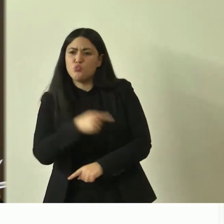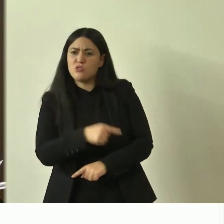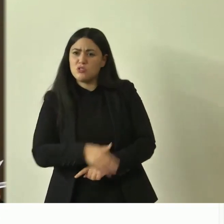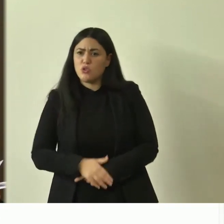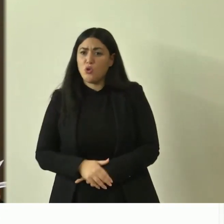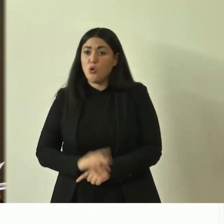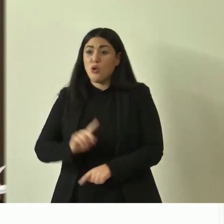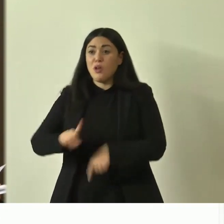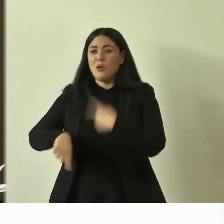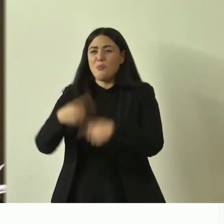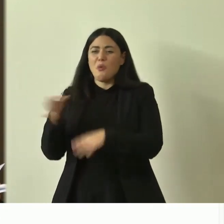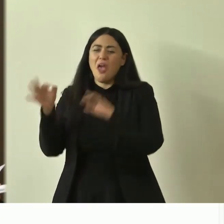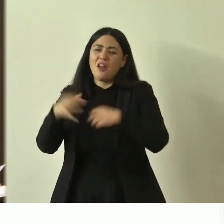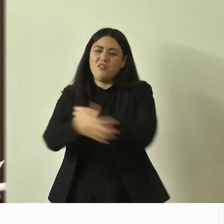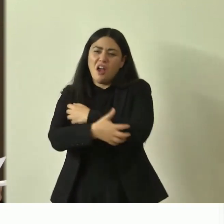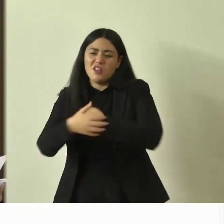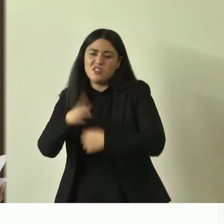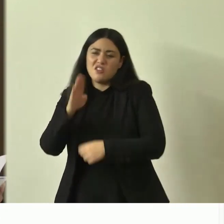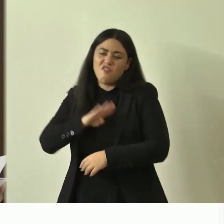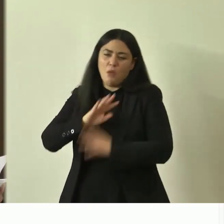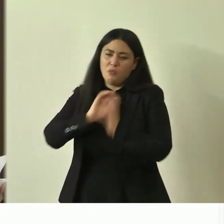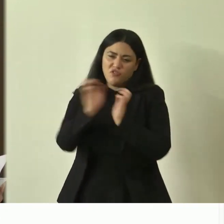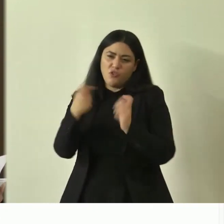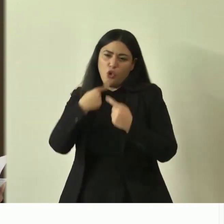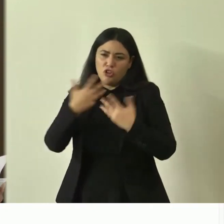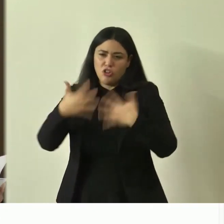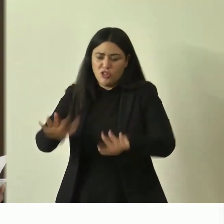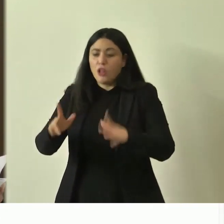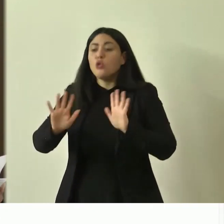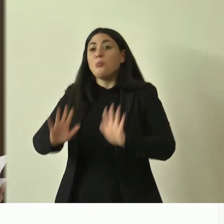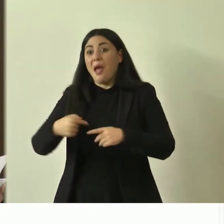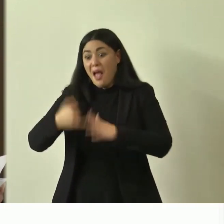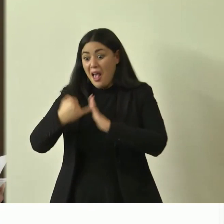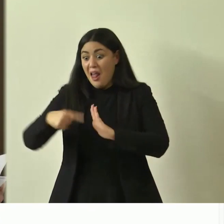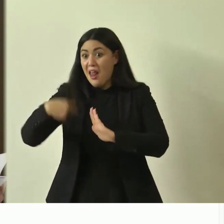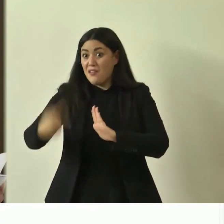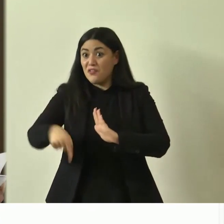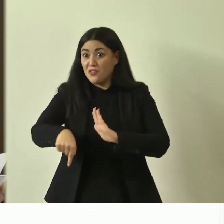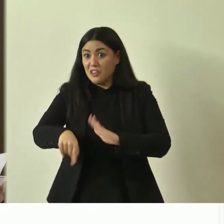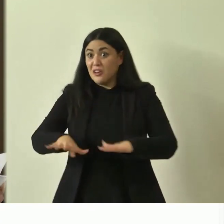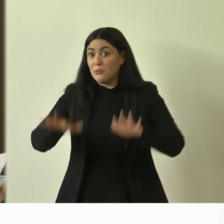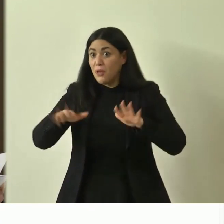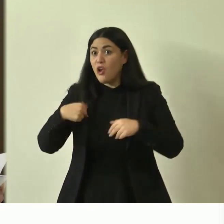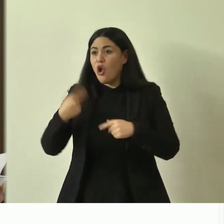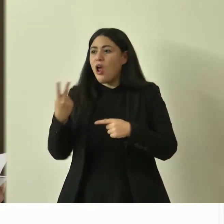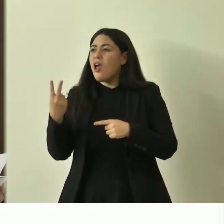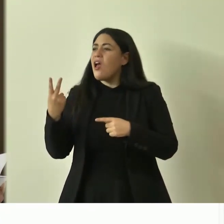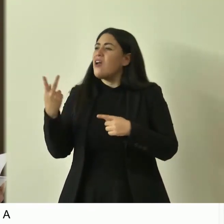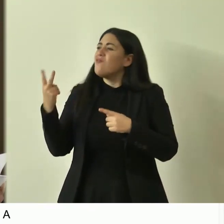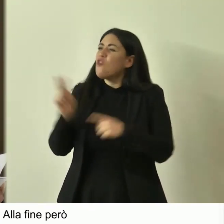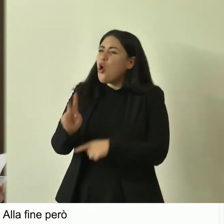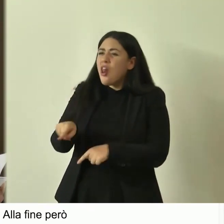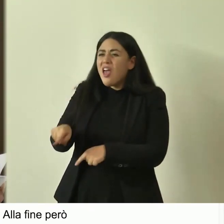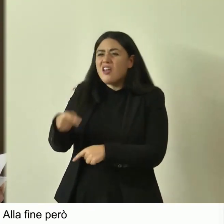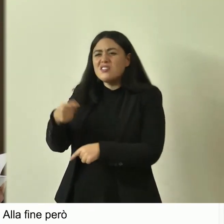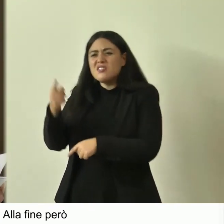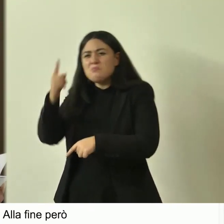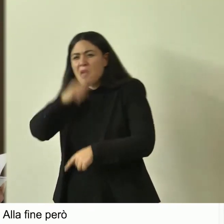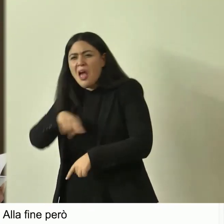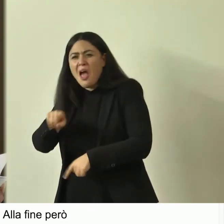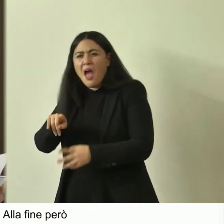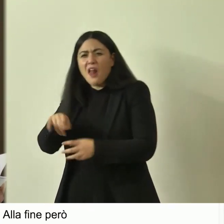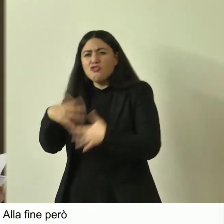arriva la fame come vi ho detto e poi alla fine alla fine però quando la violenza del male ebbe bruciato tutte le